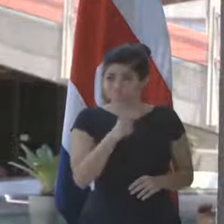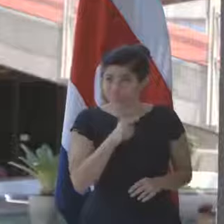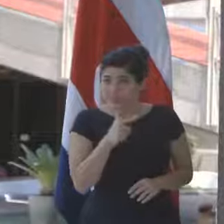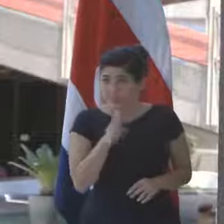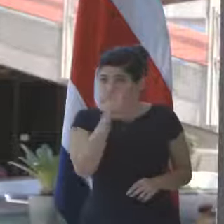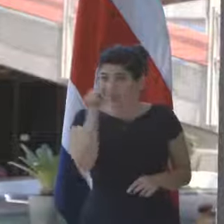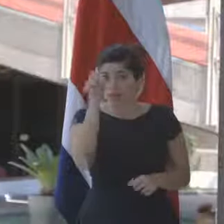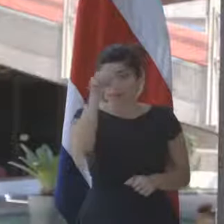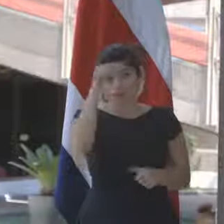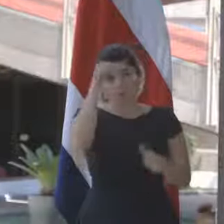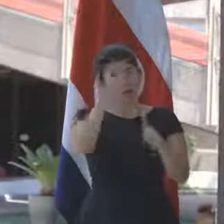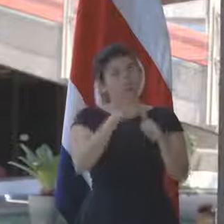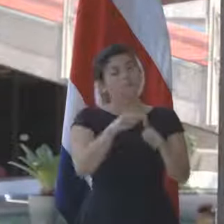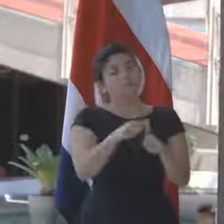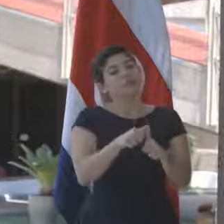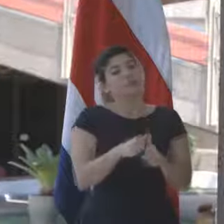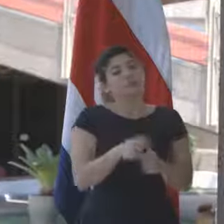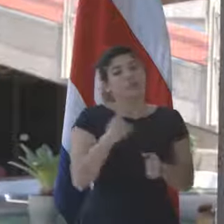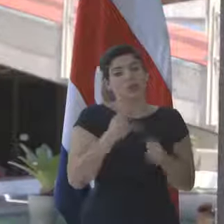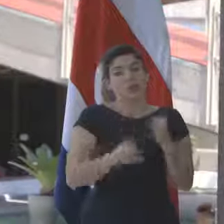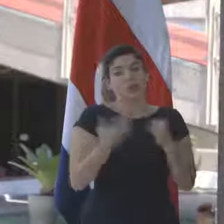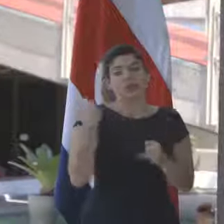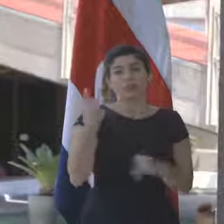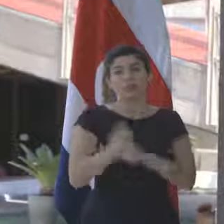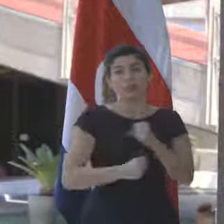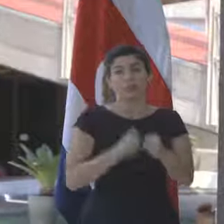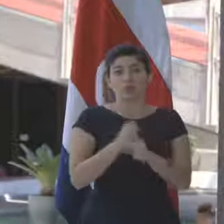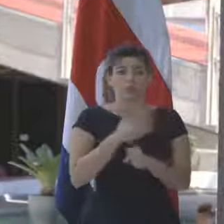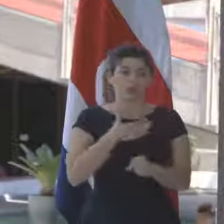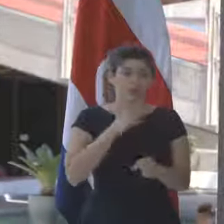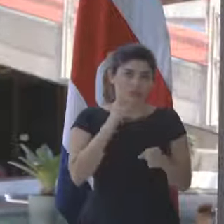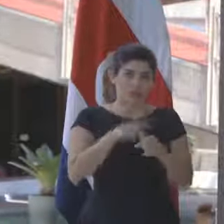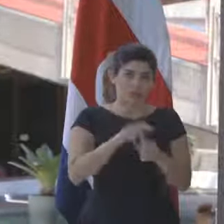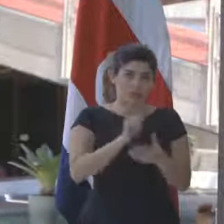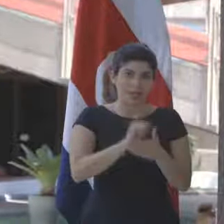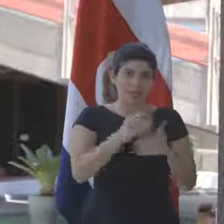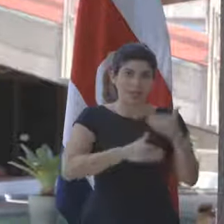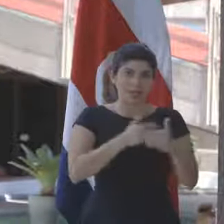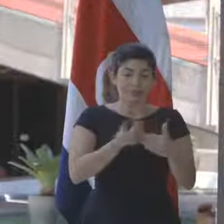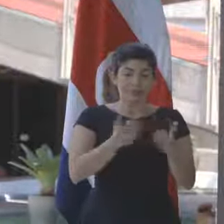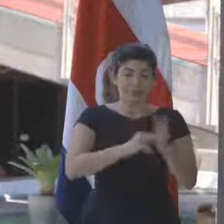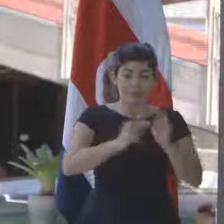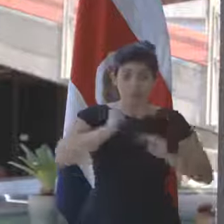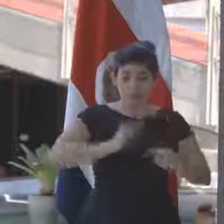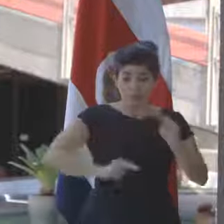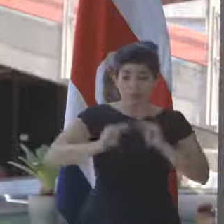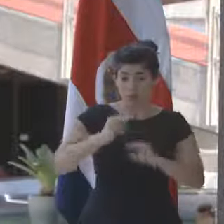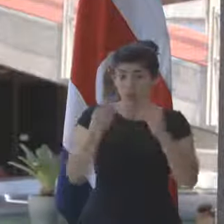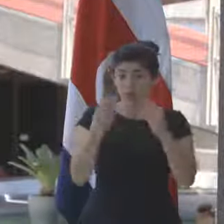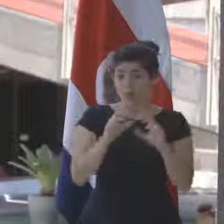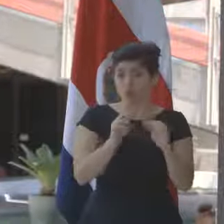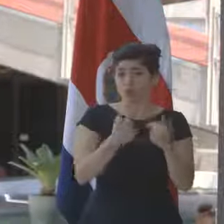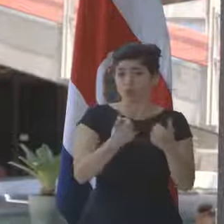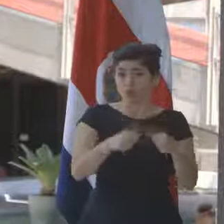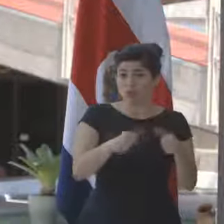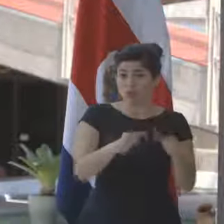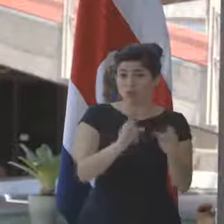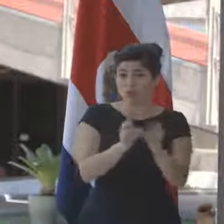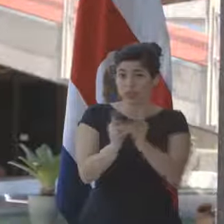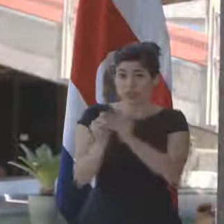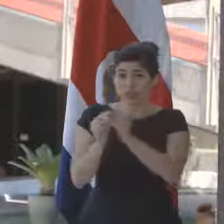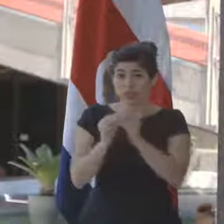recordar que en los últimos cuatro años y yo participé de ello se renunciaron muchas convenciones colectivas se